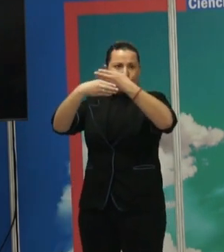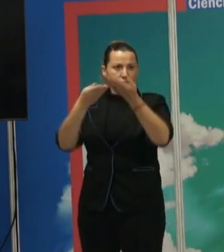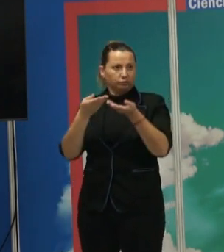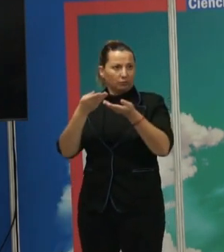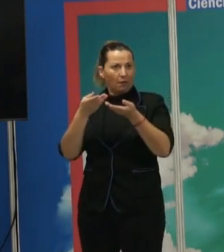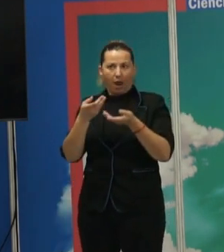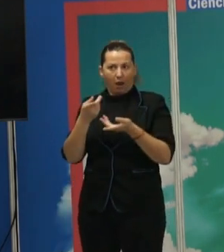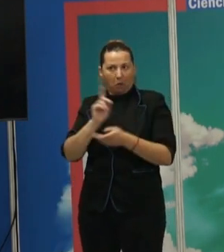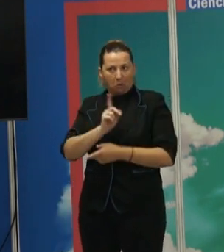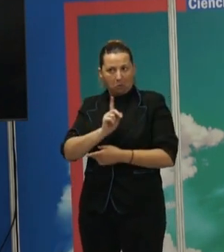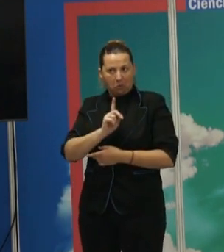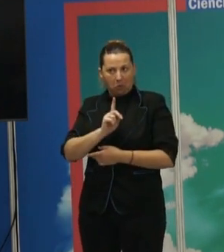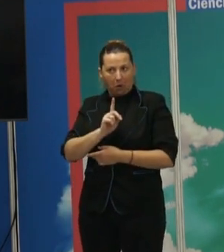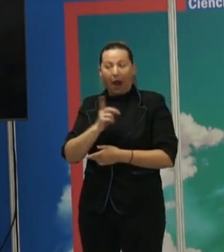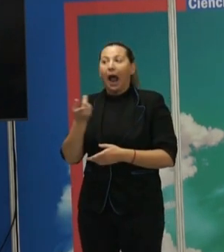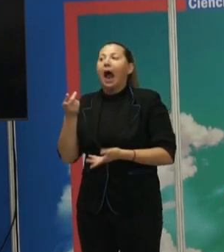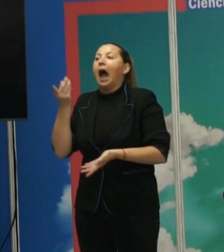frontera también es muchas veces mental.